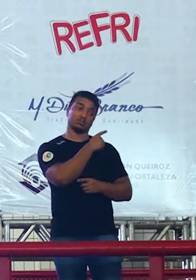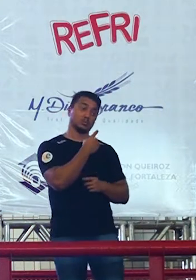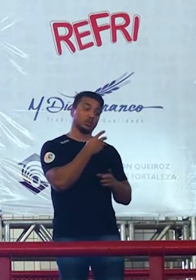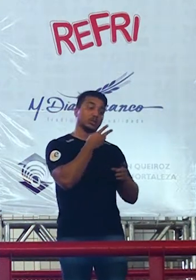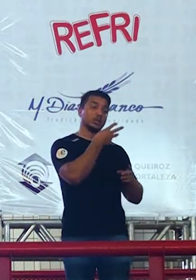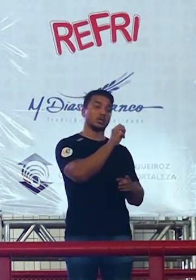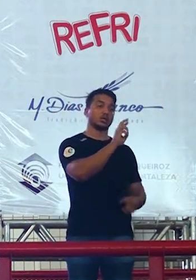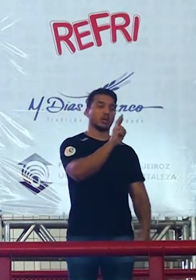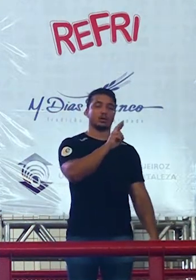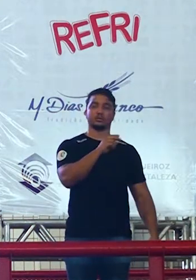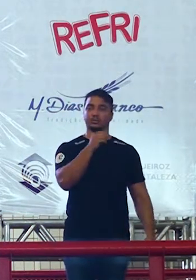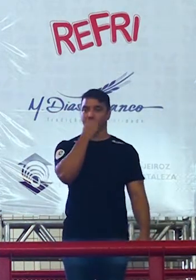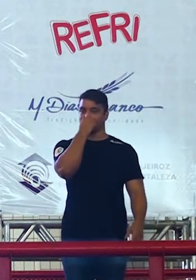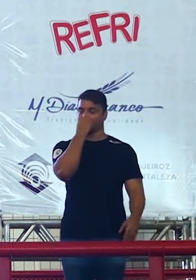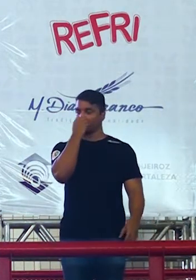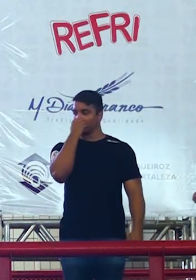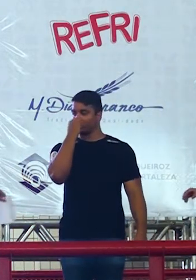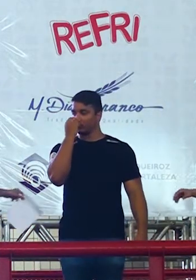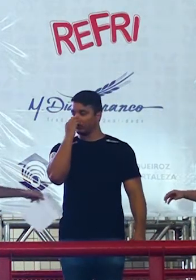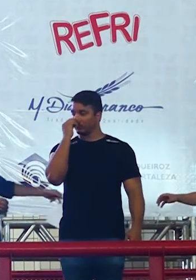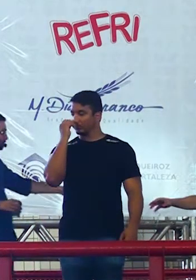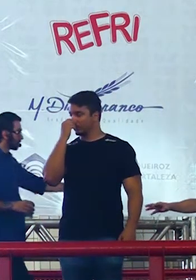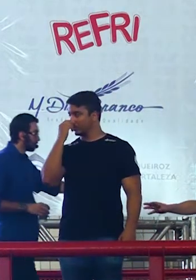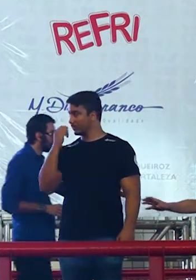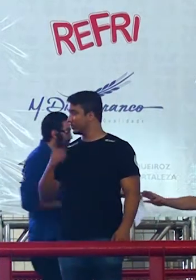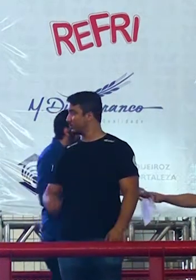reais deixa eu só ver os vídeos por favor